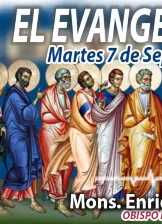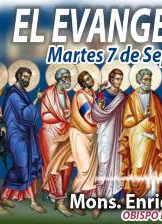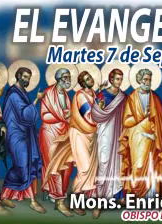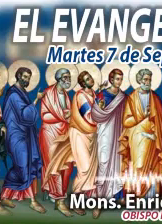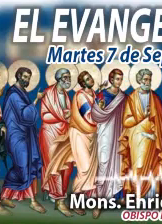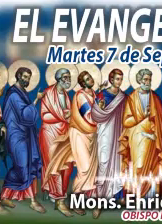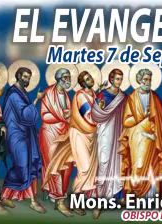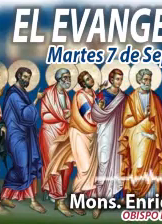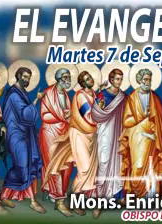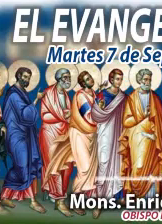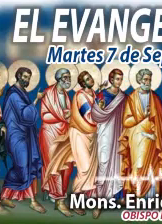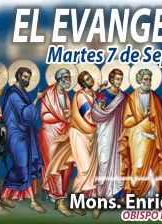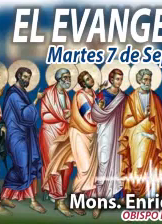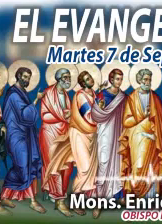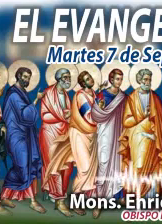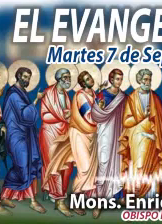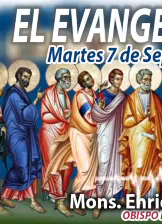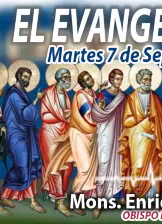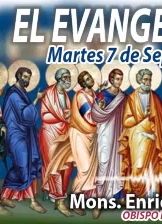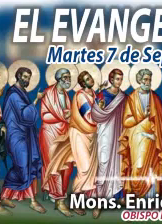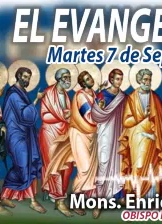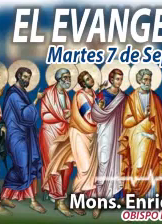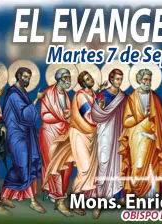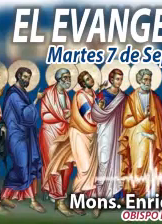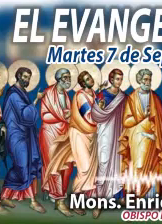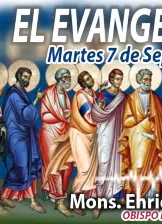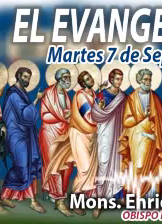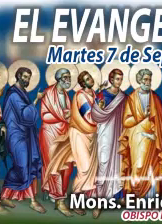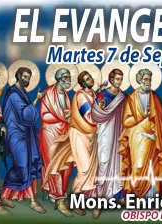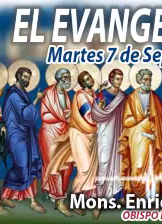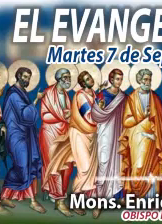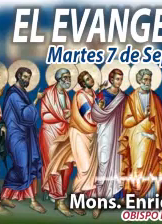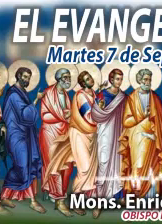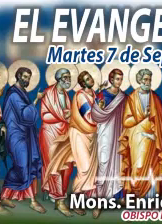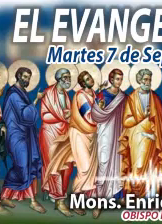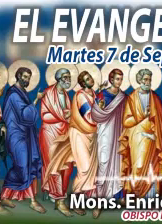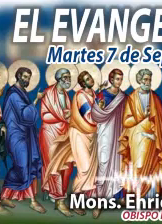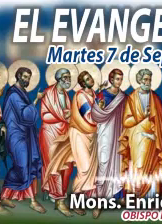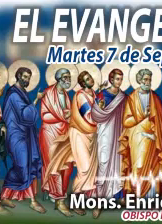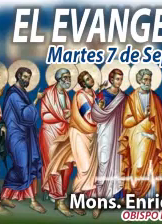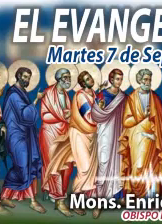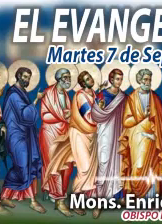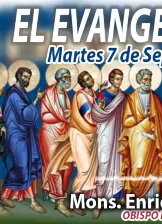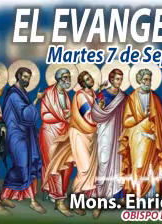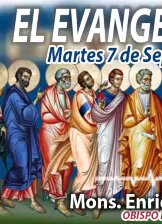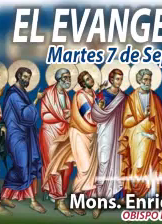Díaz, fortalezcamos nuestra fe. Seamos testigos de Jesús, vivo y resucitado.